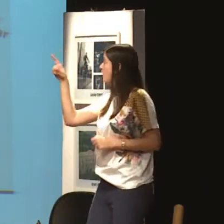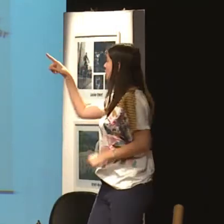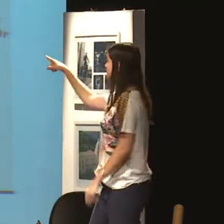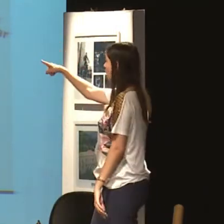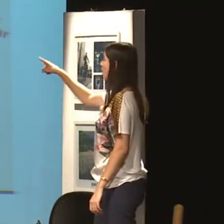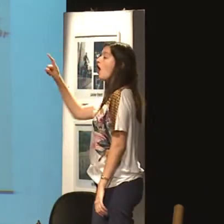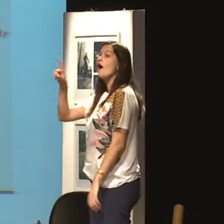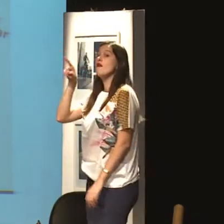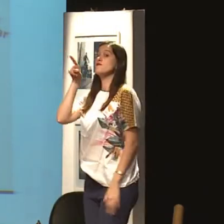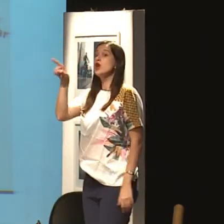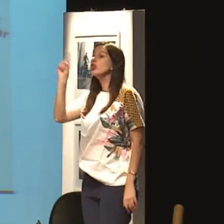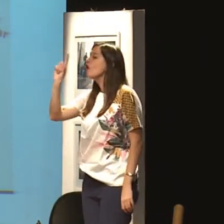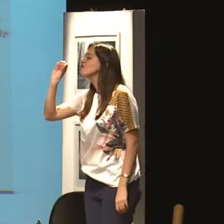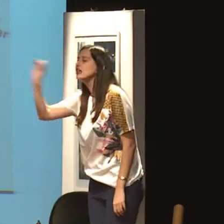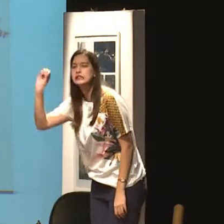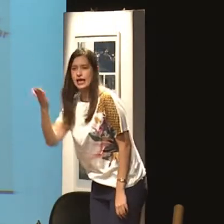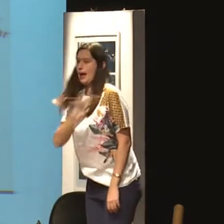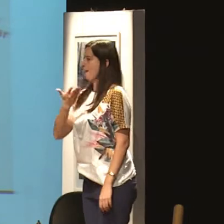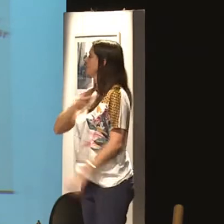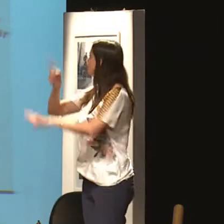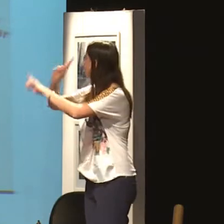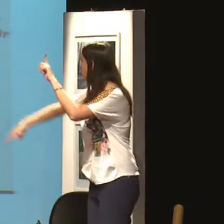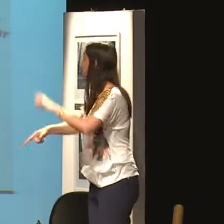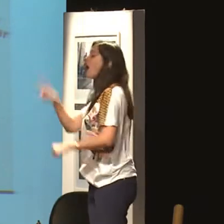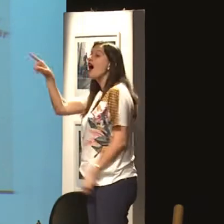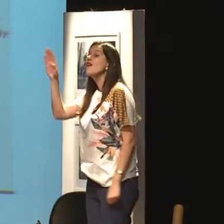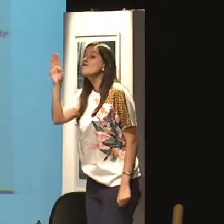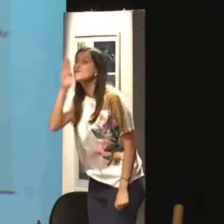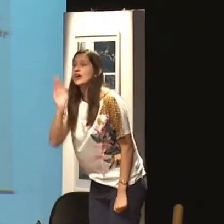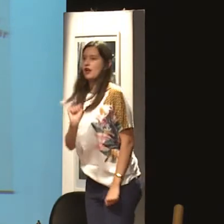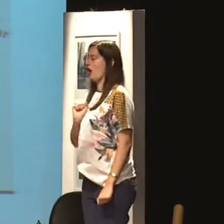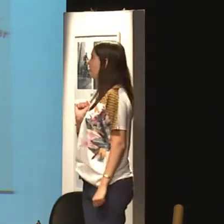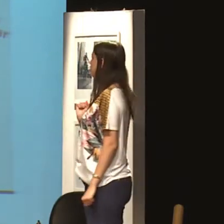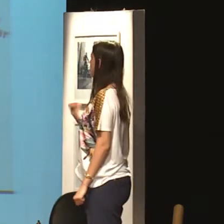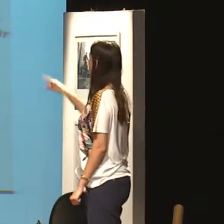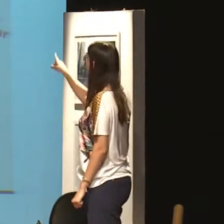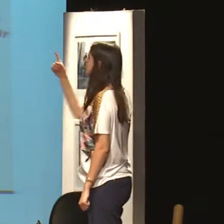Olha as palavras. Agora na área psicológica, olha. Você não vai sair com as suas amigas. Fica quieta.